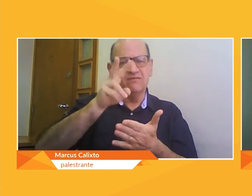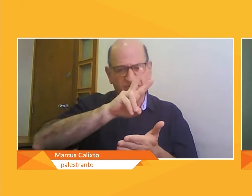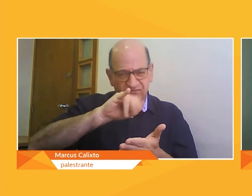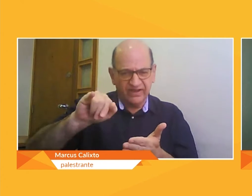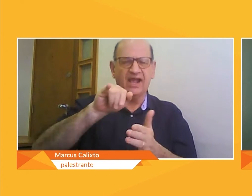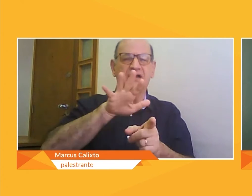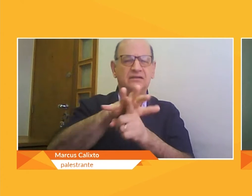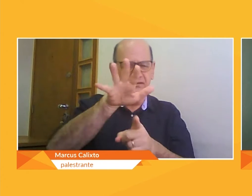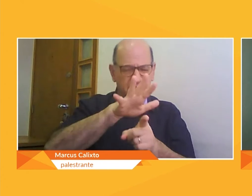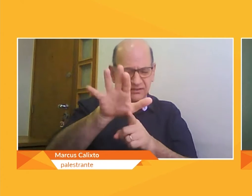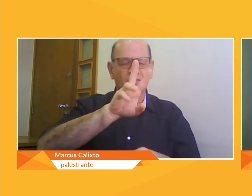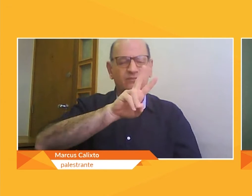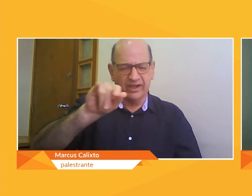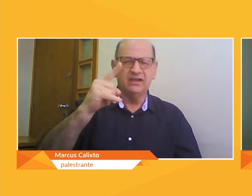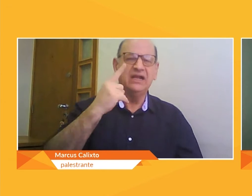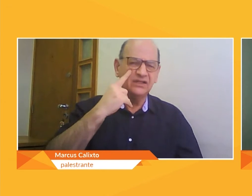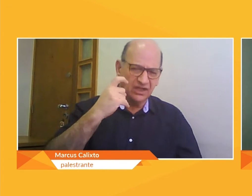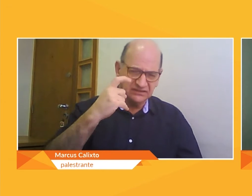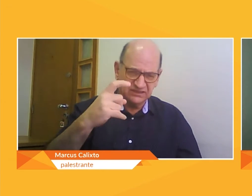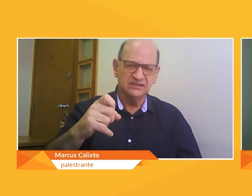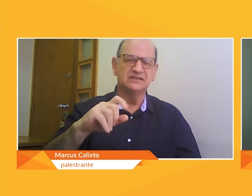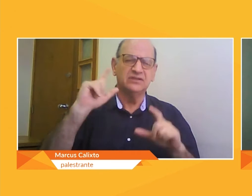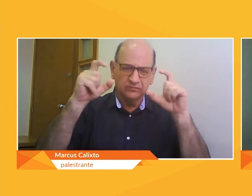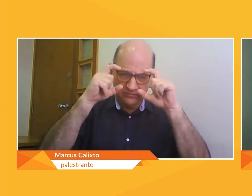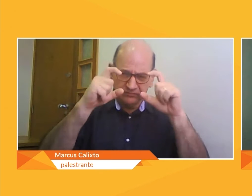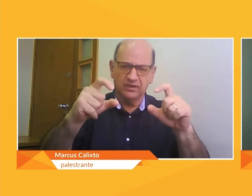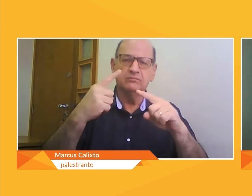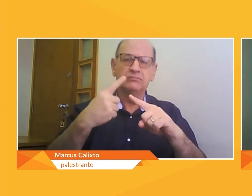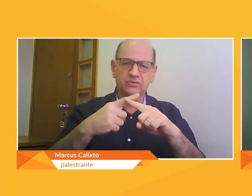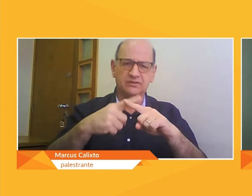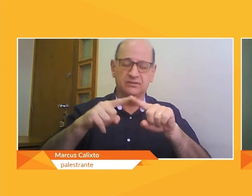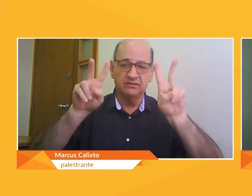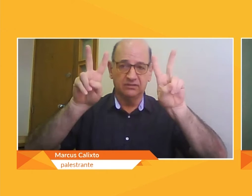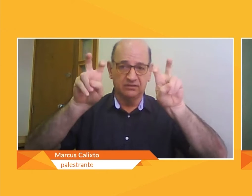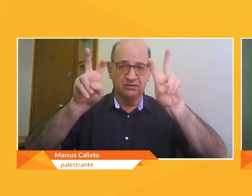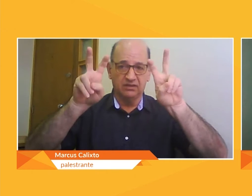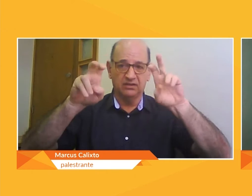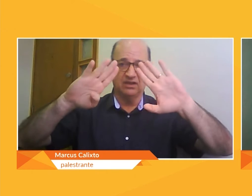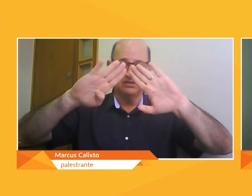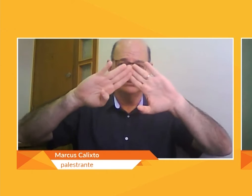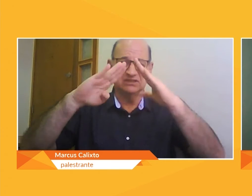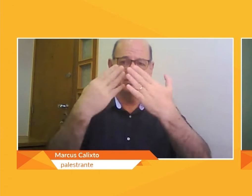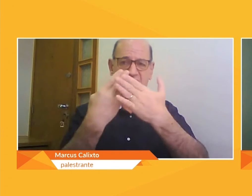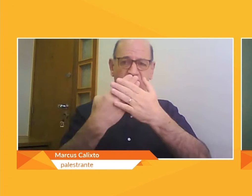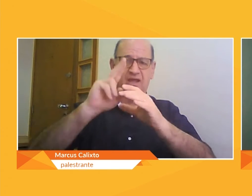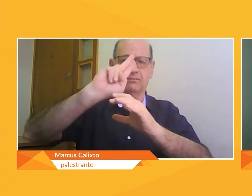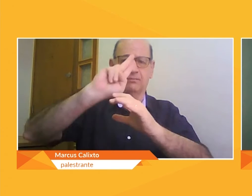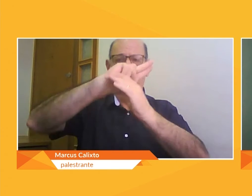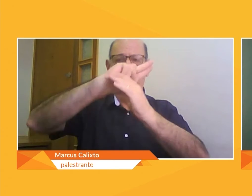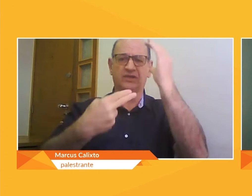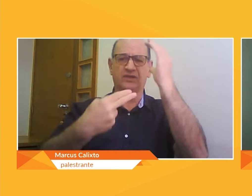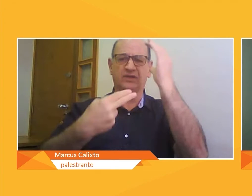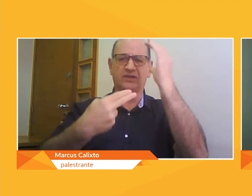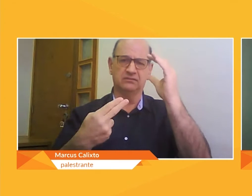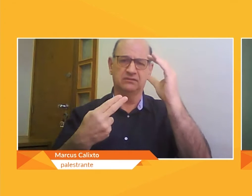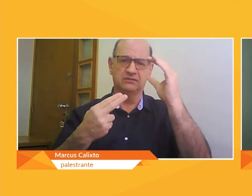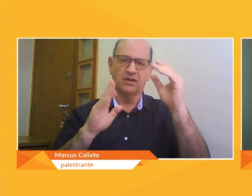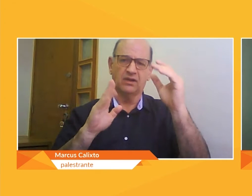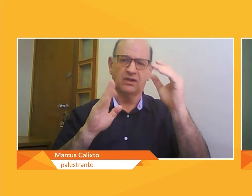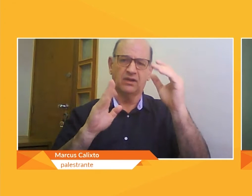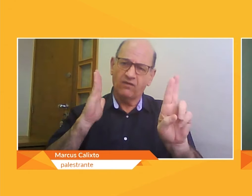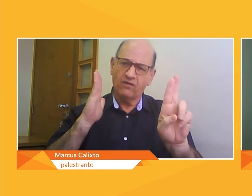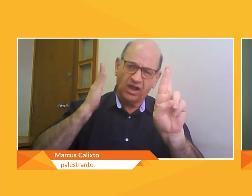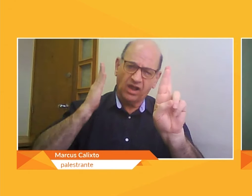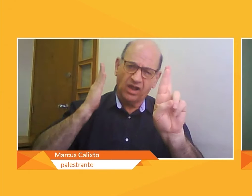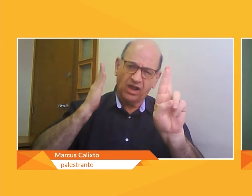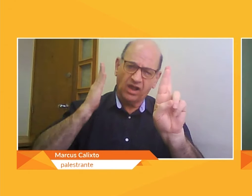sucesso nas edições anteriores, esse ano será a quarta edição, e o evento vai ser de muita importância para a